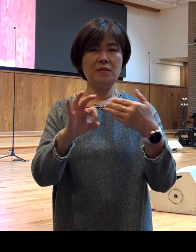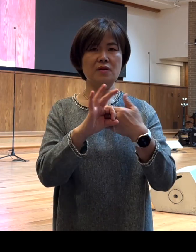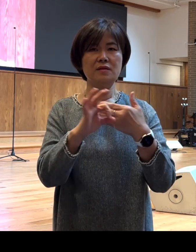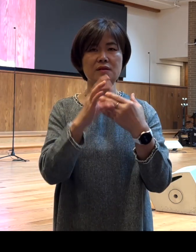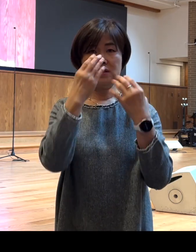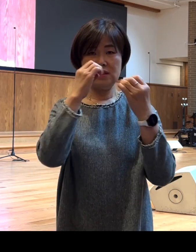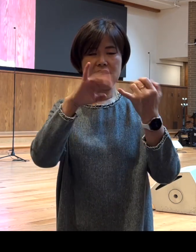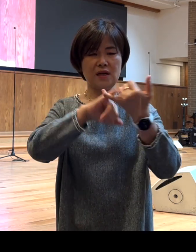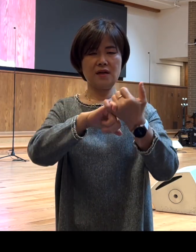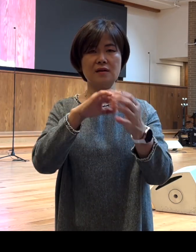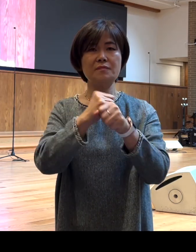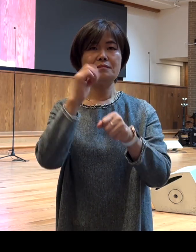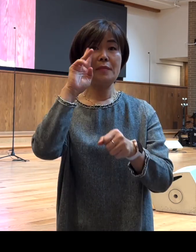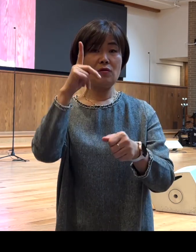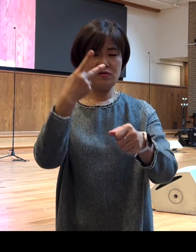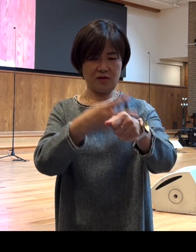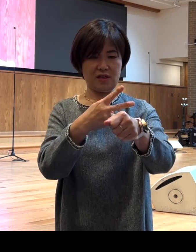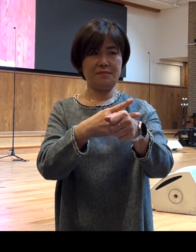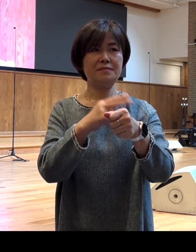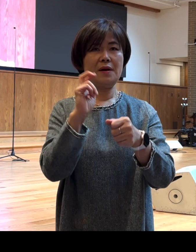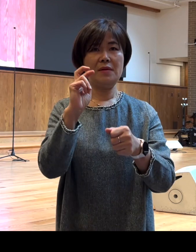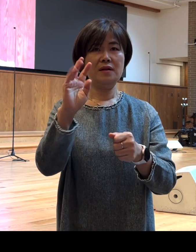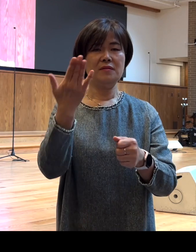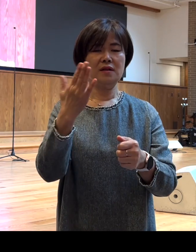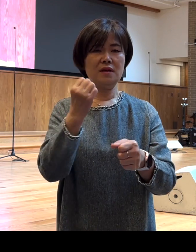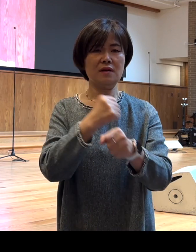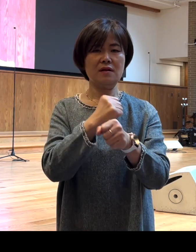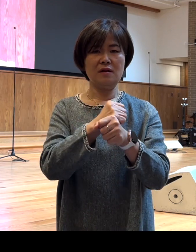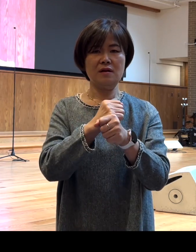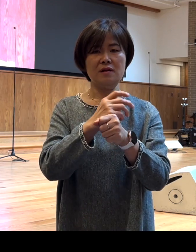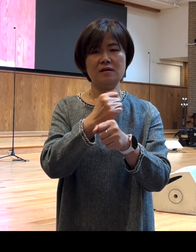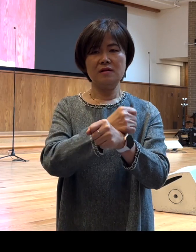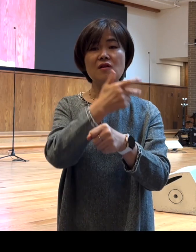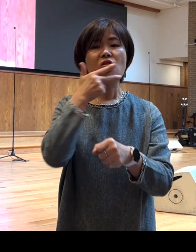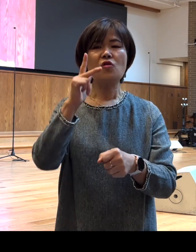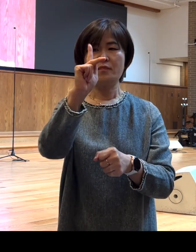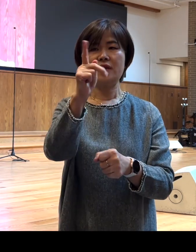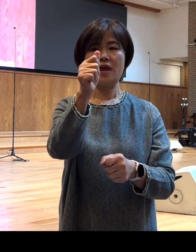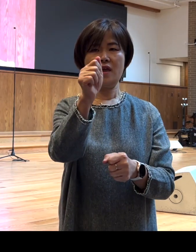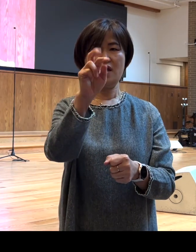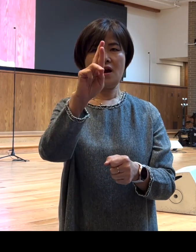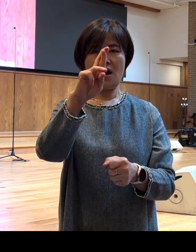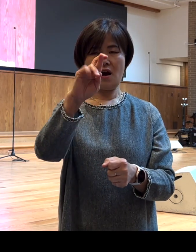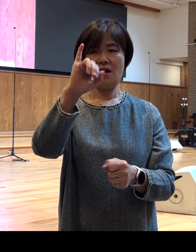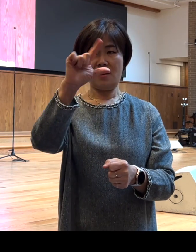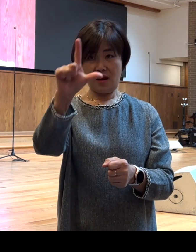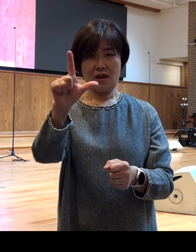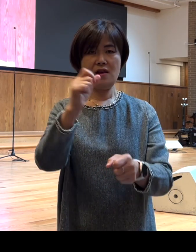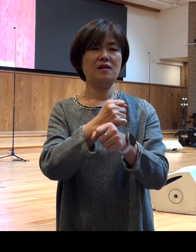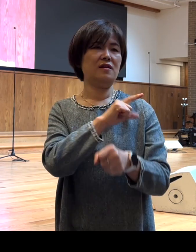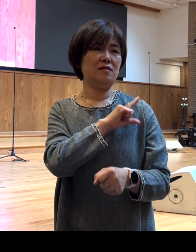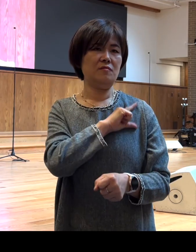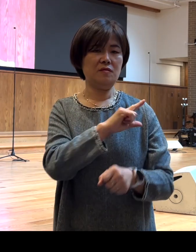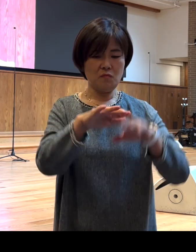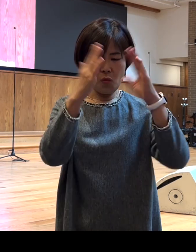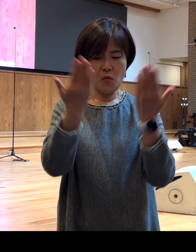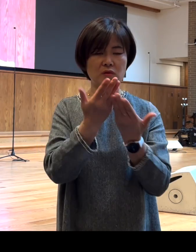바울을 꼽을 것입니다 영어로 폴이라고 하는 이름은 아마 대개 모든 성씨에 한 명